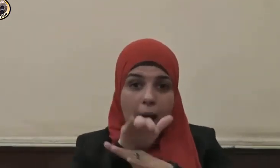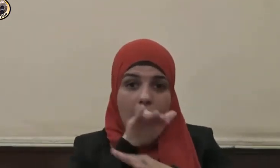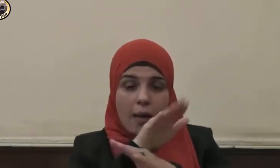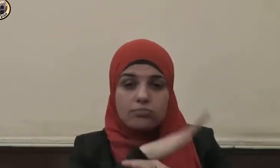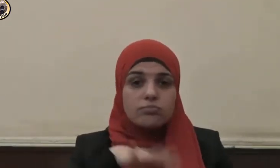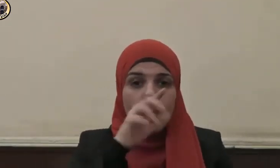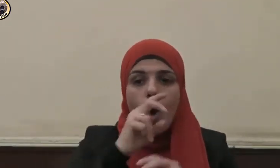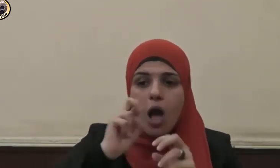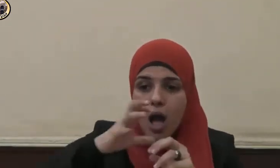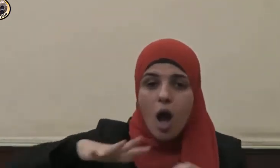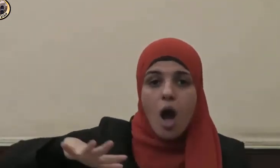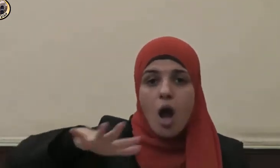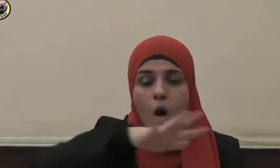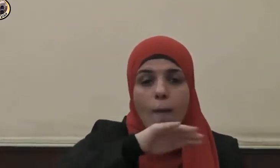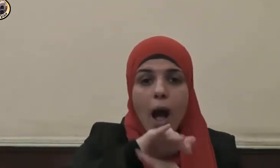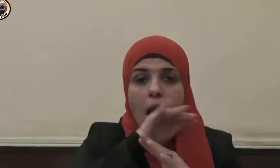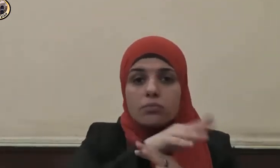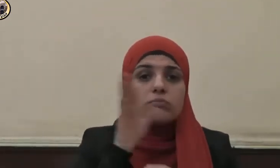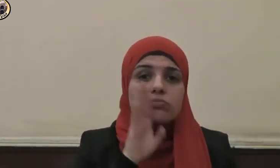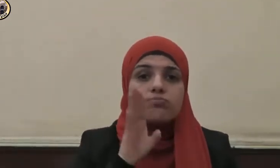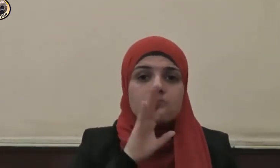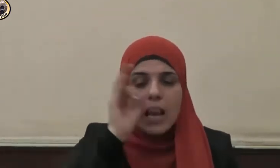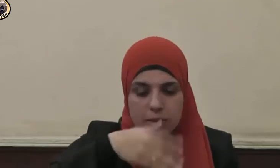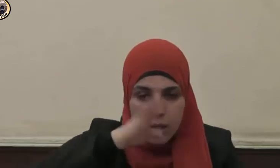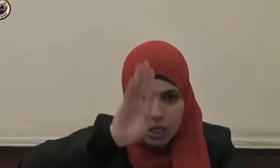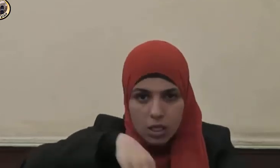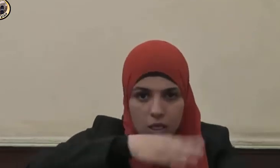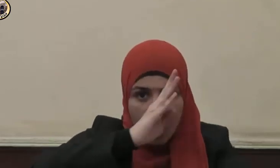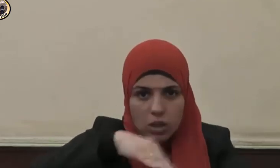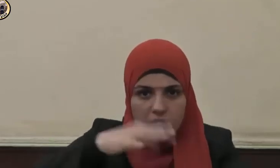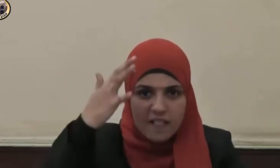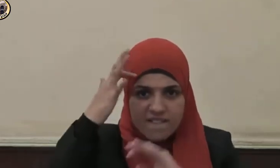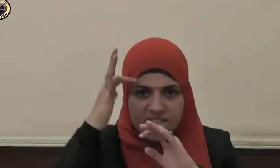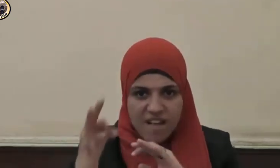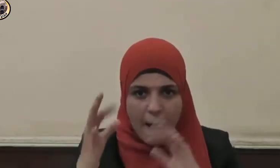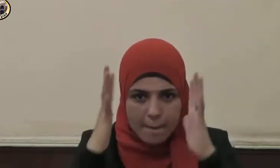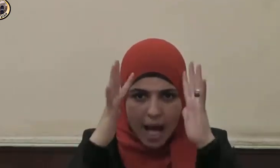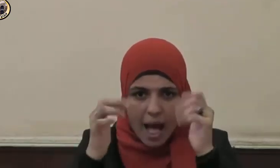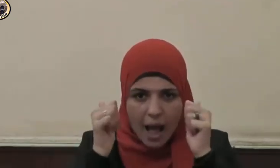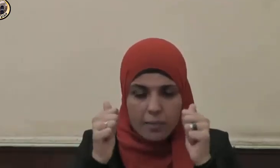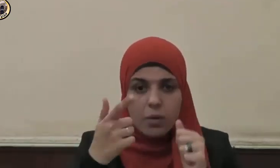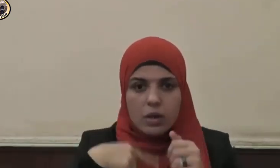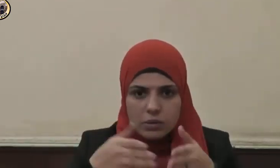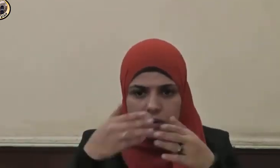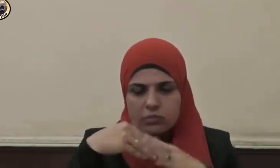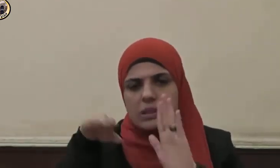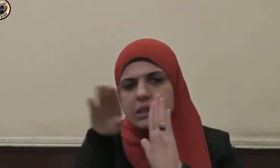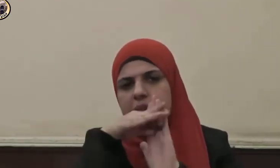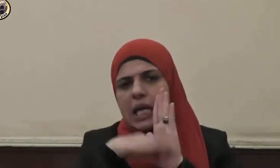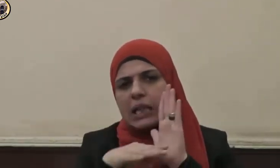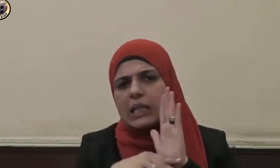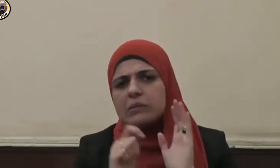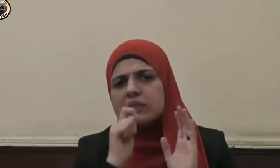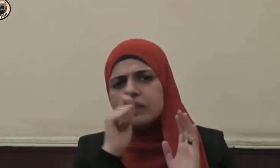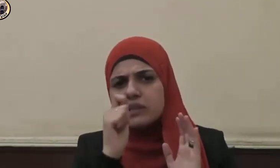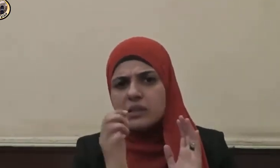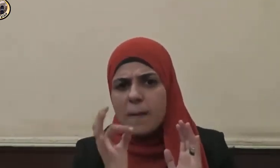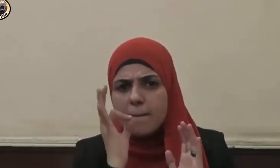أن التخطيط المحكمة والترتيب الدقيقة ضرورة من